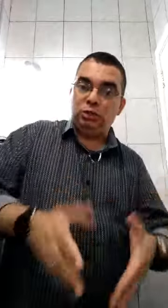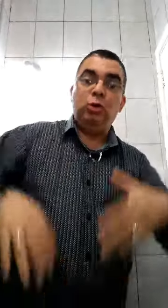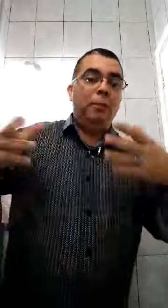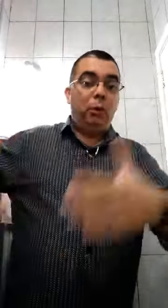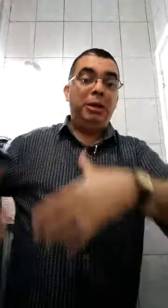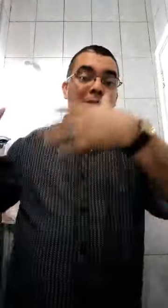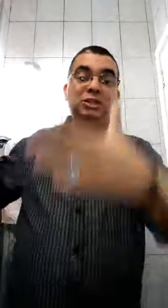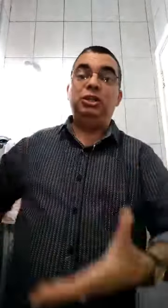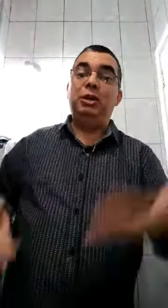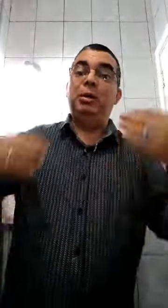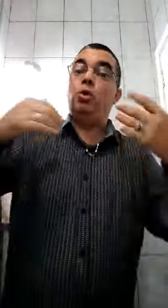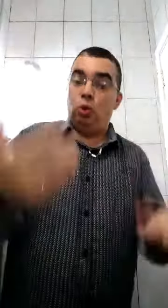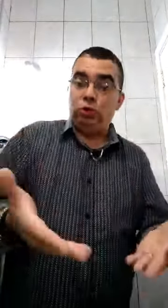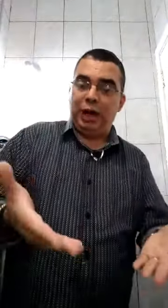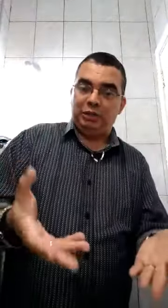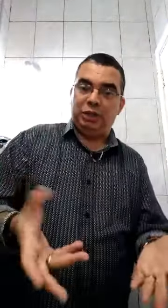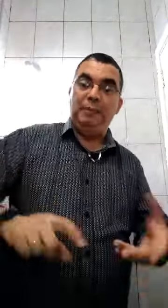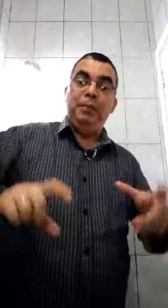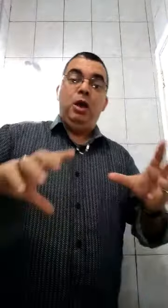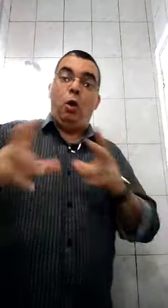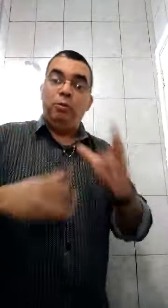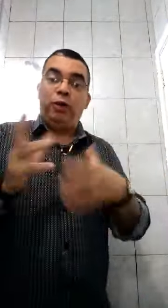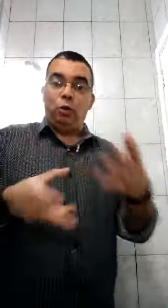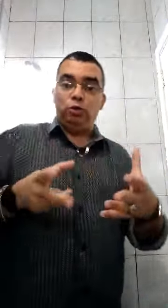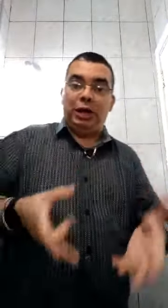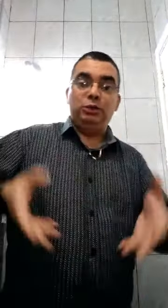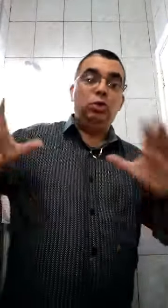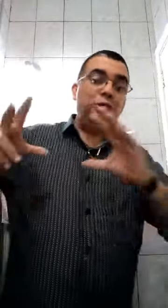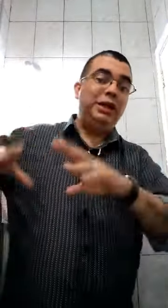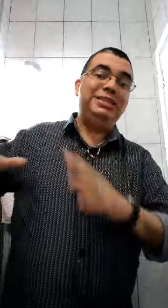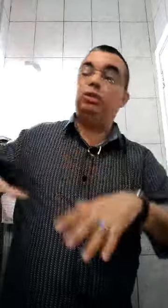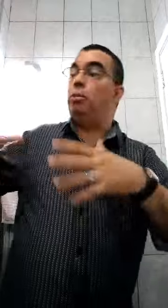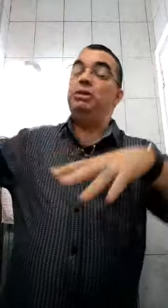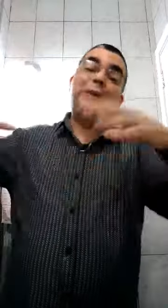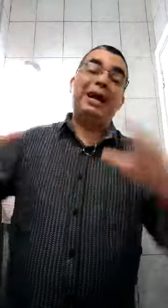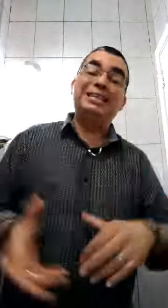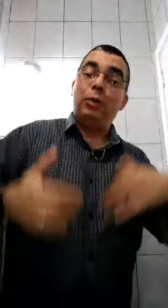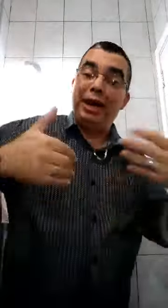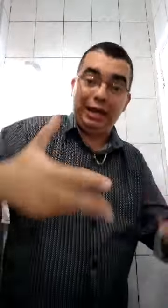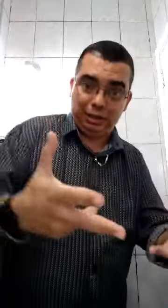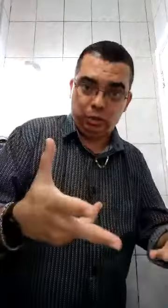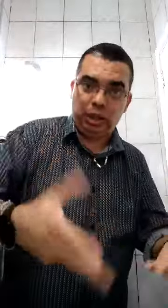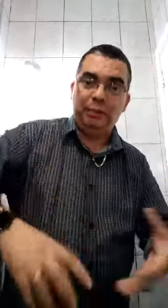isso, problemas e dilemas conjugais, tá? Como eu falo conjugais, eu não estou querendo dizer somente para casal hétero, tá?